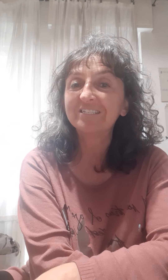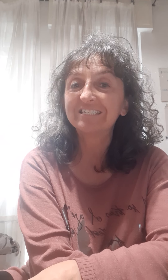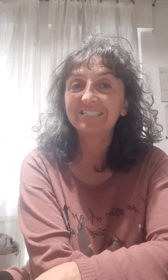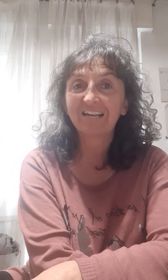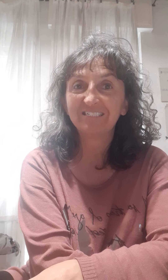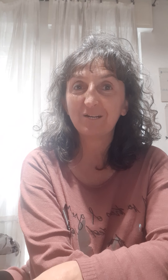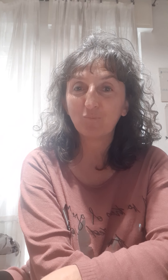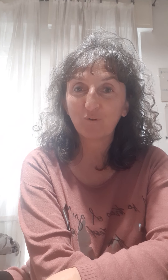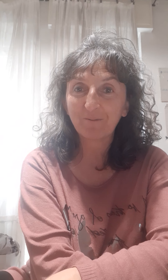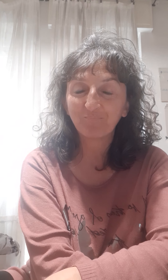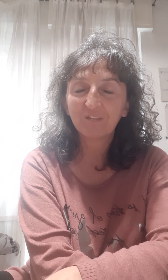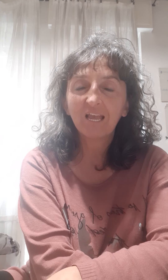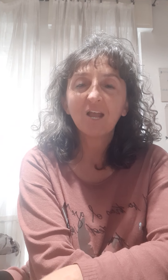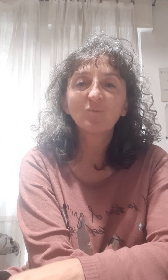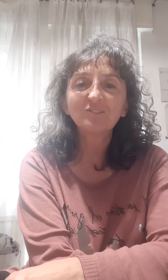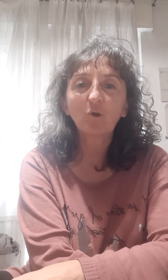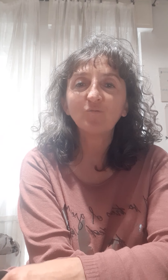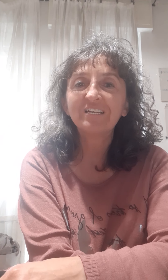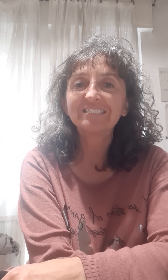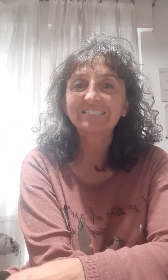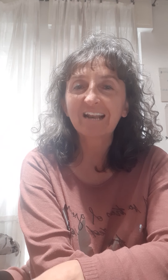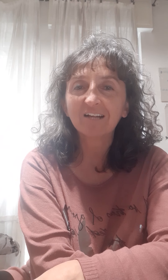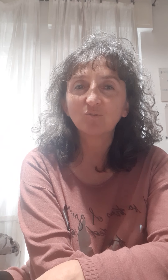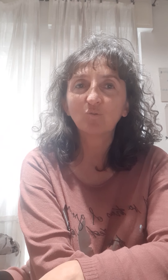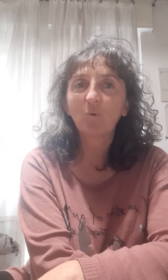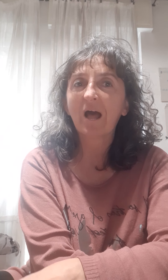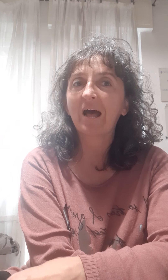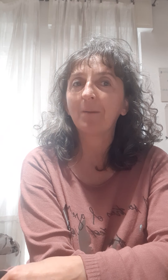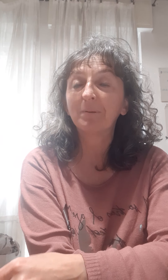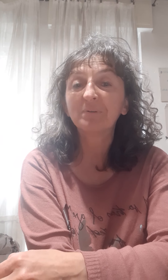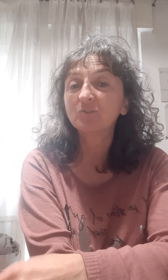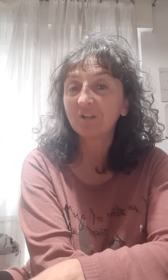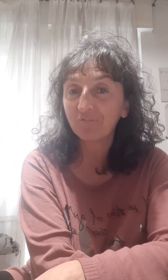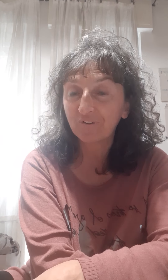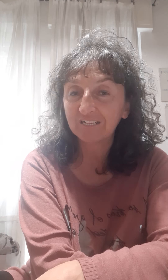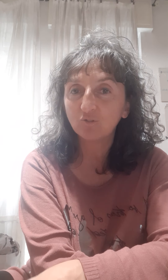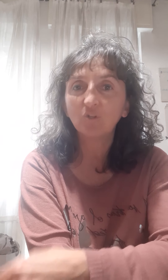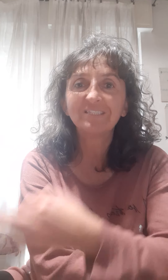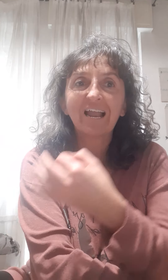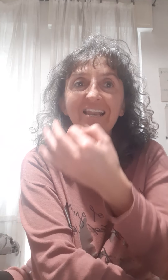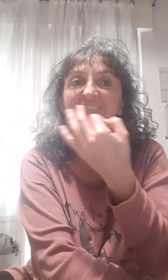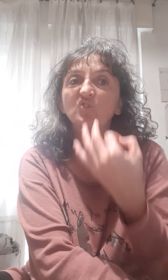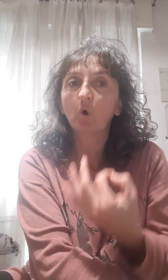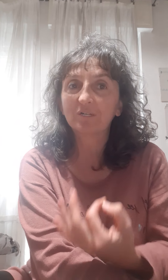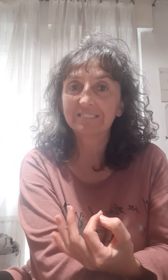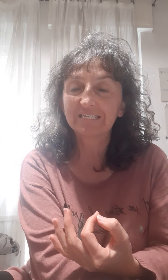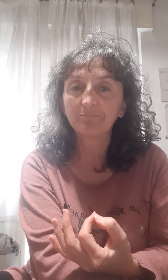essenziale di limone. Quest'olio viene estratto per pressione a freddo dalla scorza